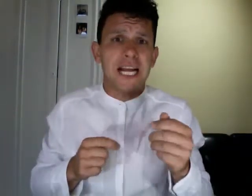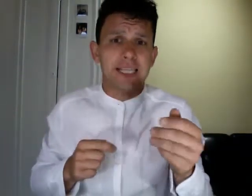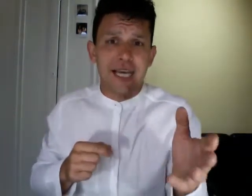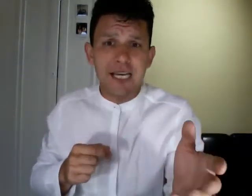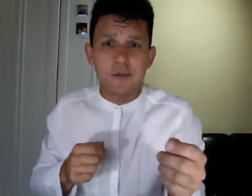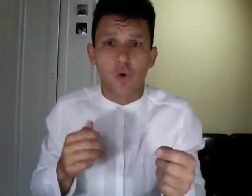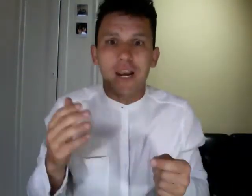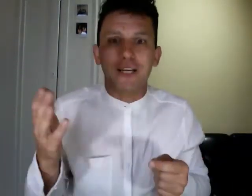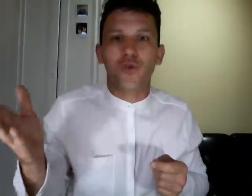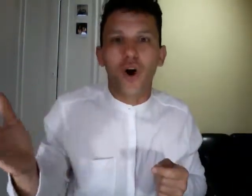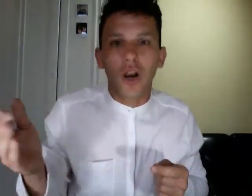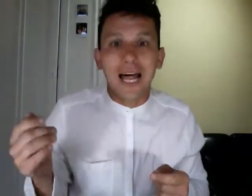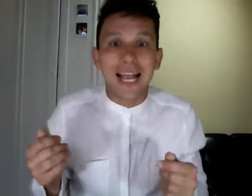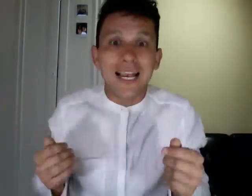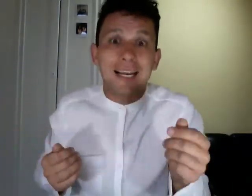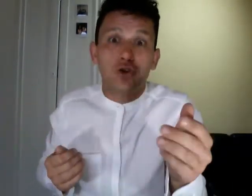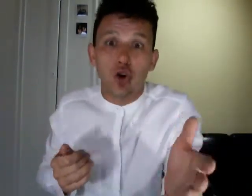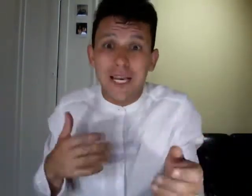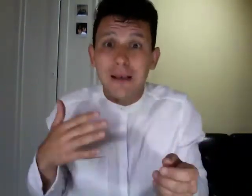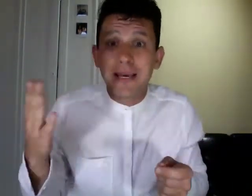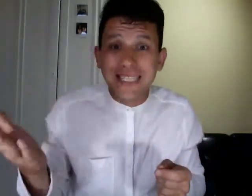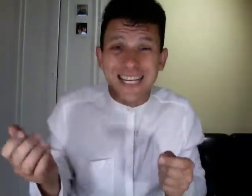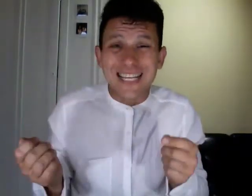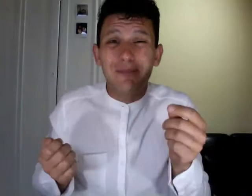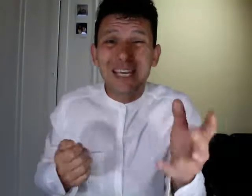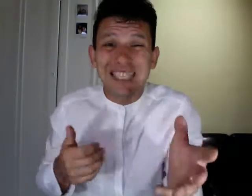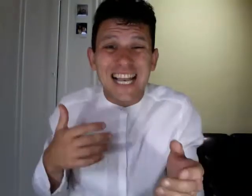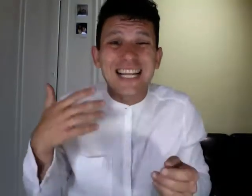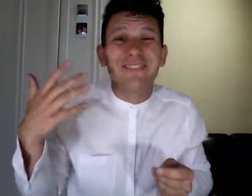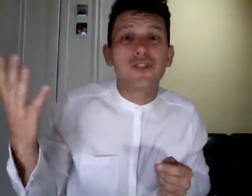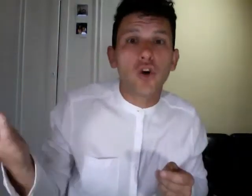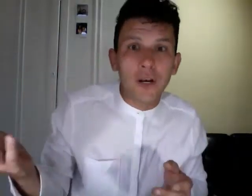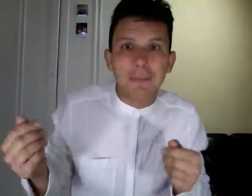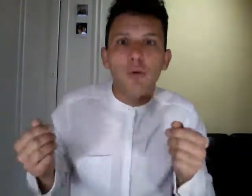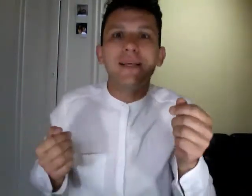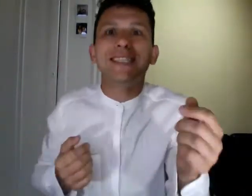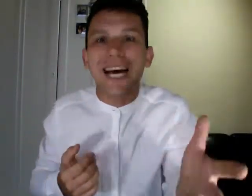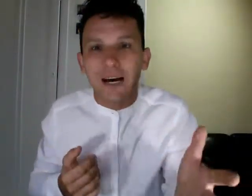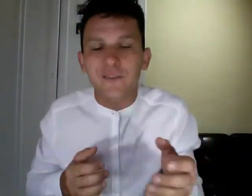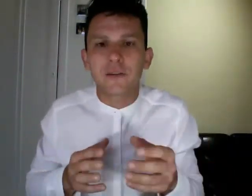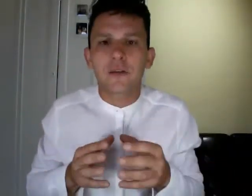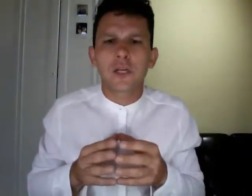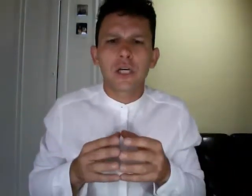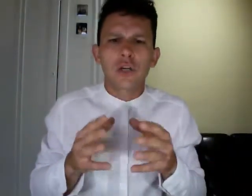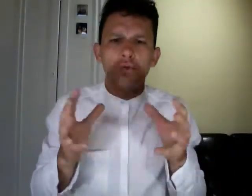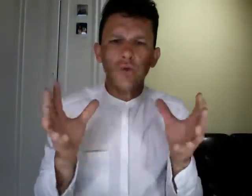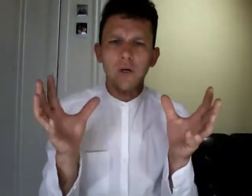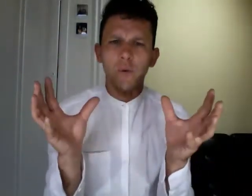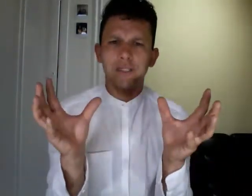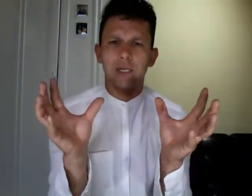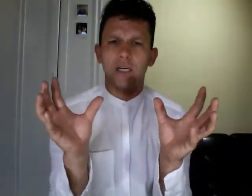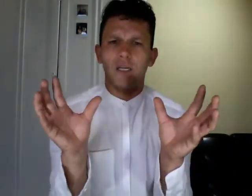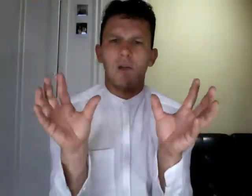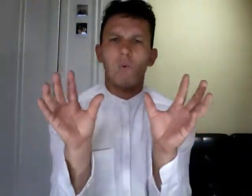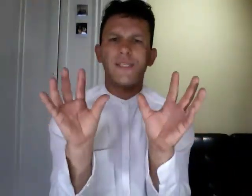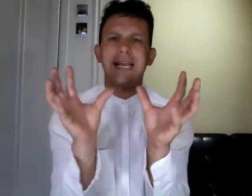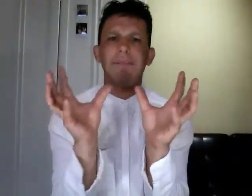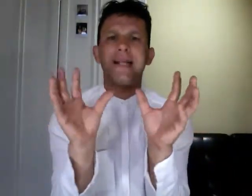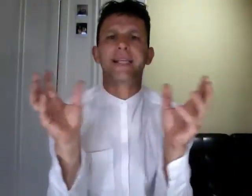catechismo la scuola l'allenatore il mister gli amici la televisione la pubblicità tutti questi questi elementi